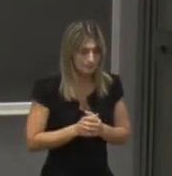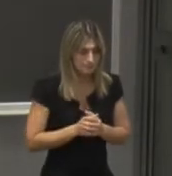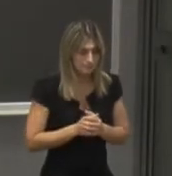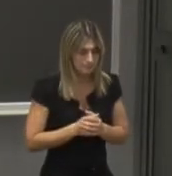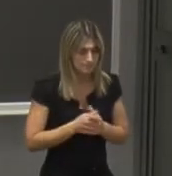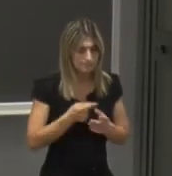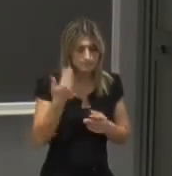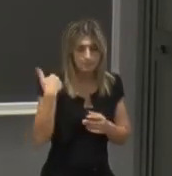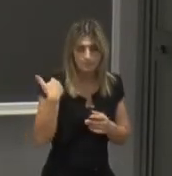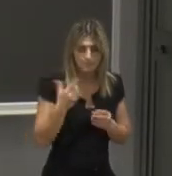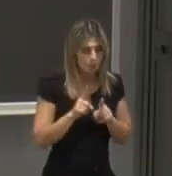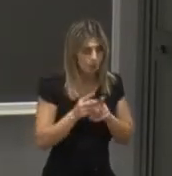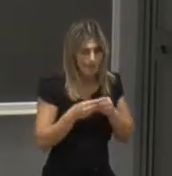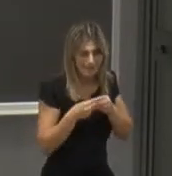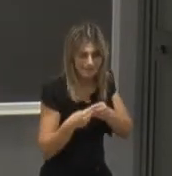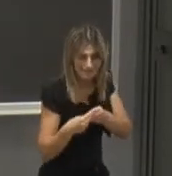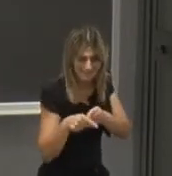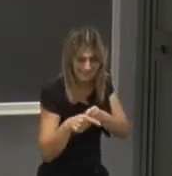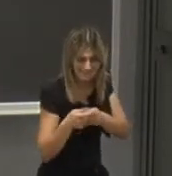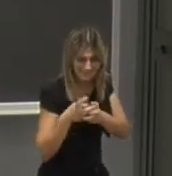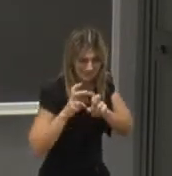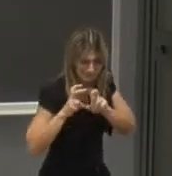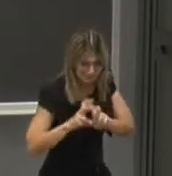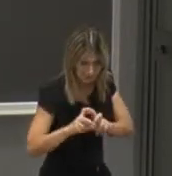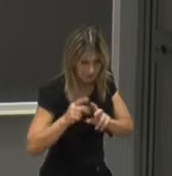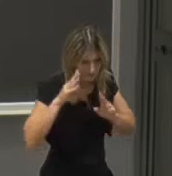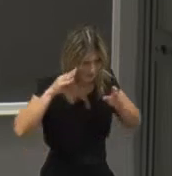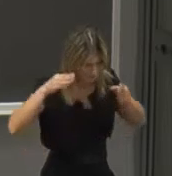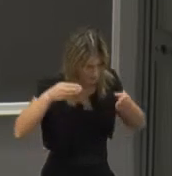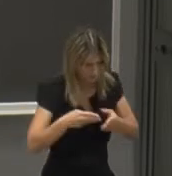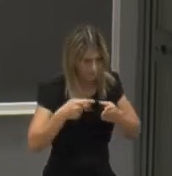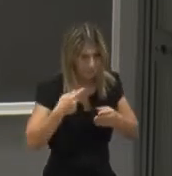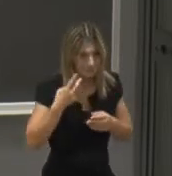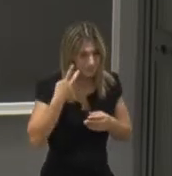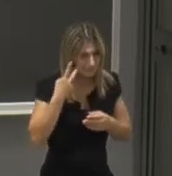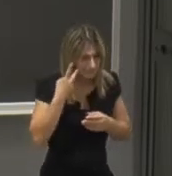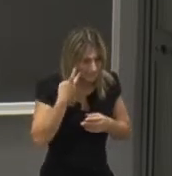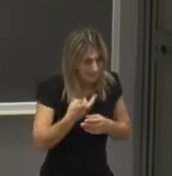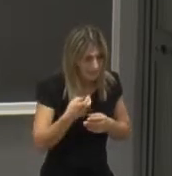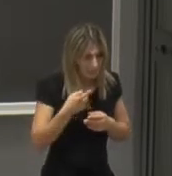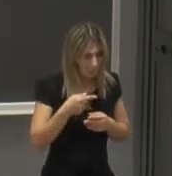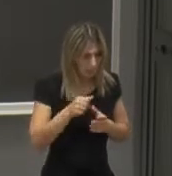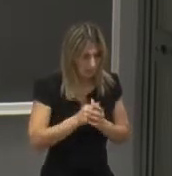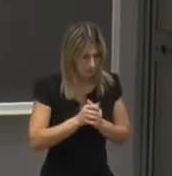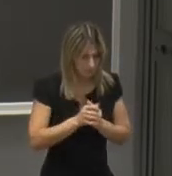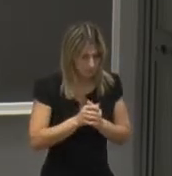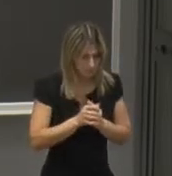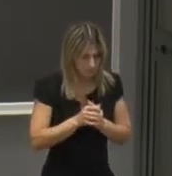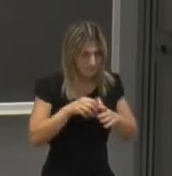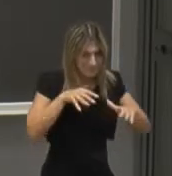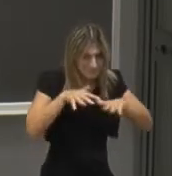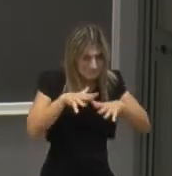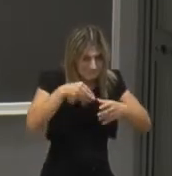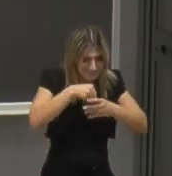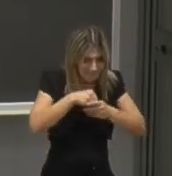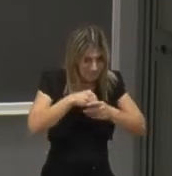stato il leader del gruppo di ricerca che si occupò della decriptazione del